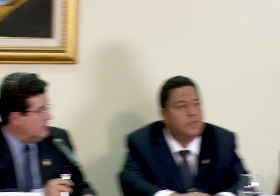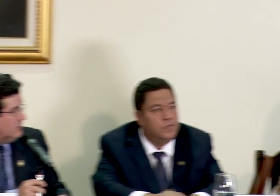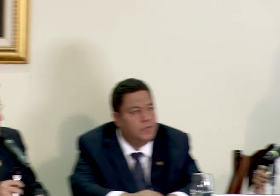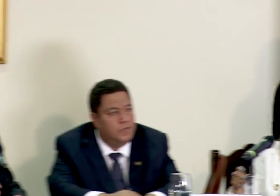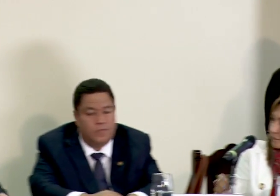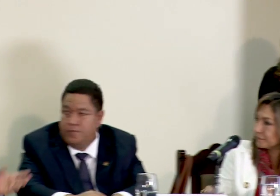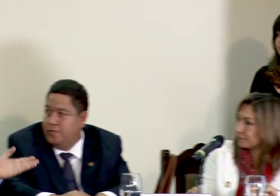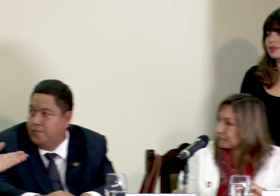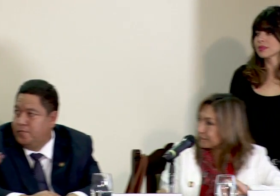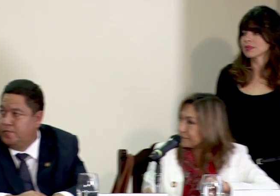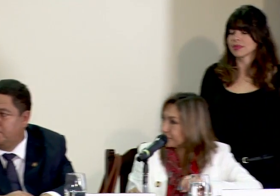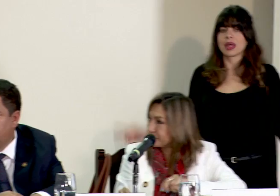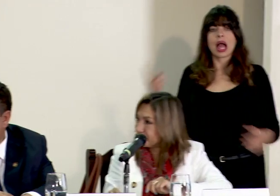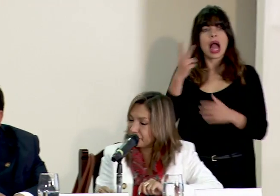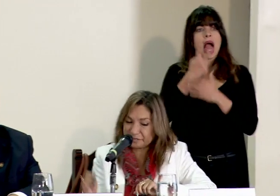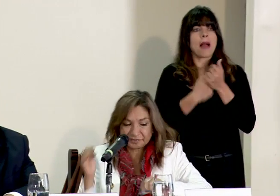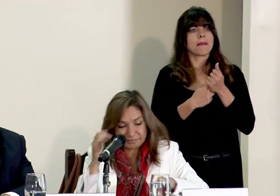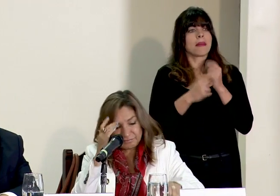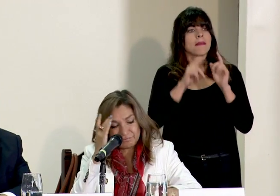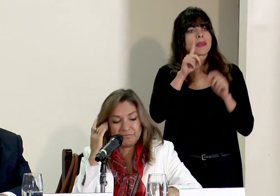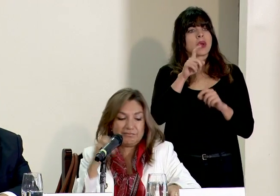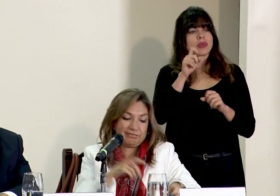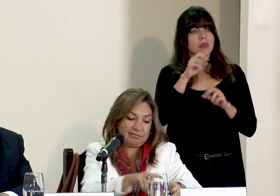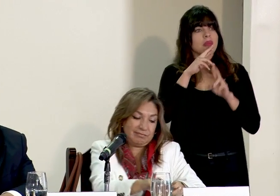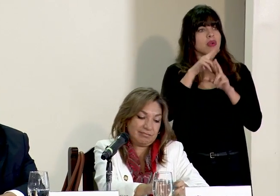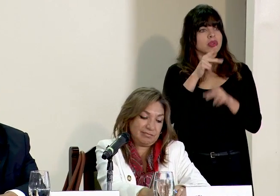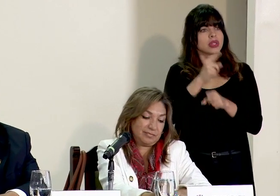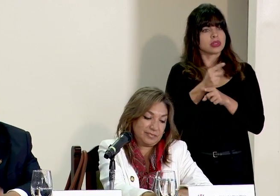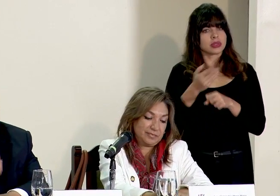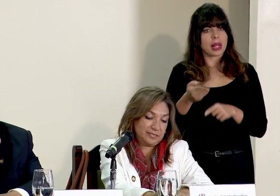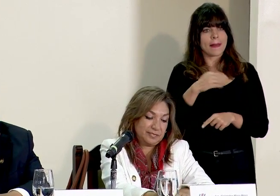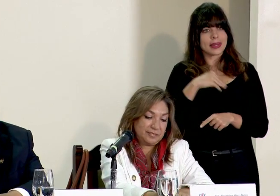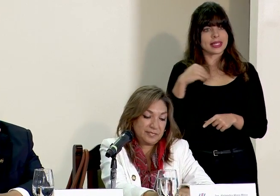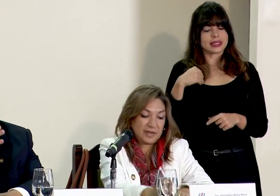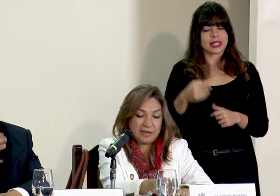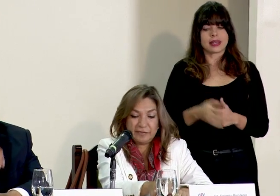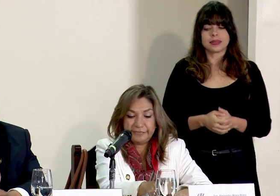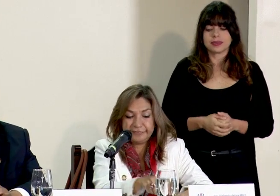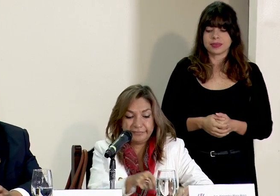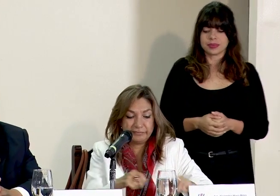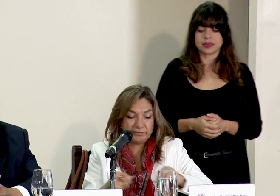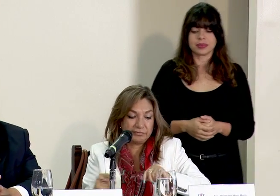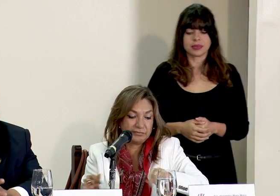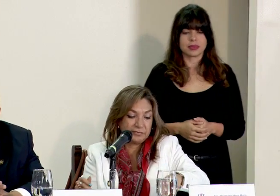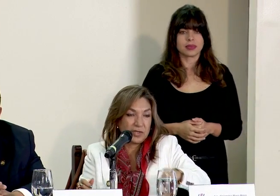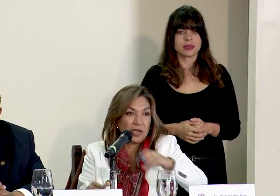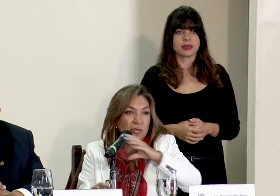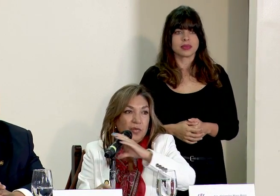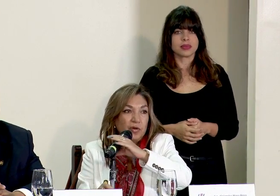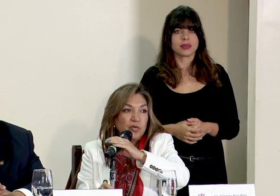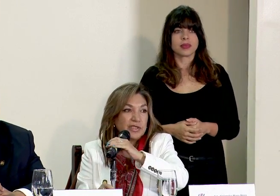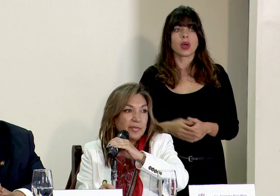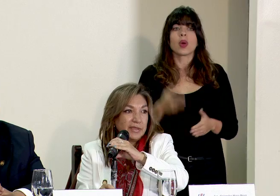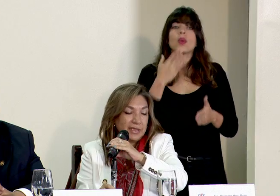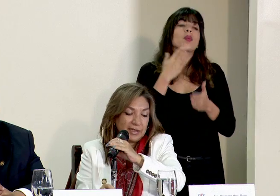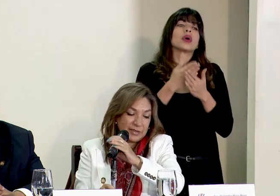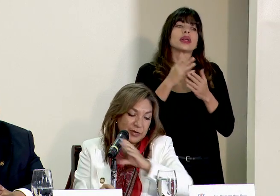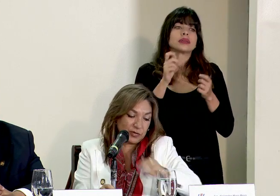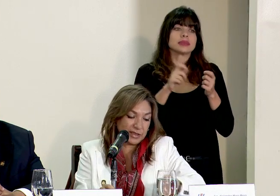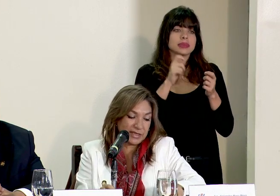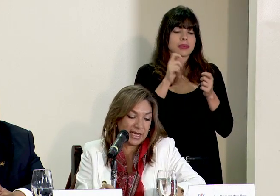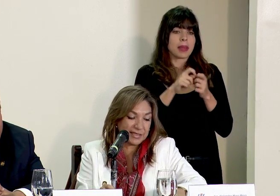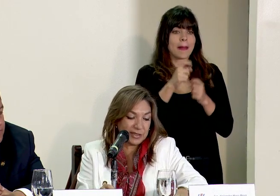de la mujer yo creo que ambas preguntas las puede responder adecuadamente la ministra de la condición de la mujer bueno justamente